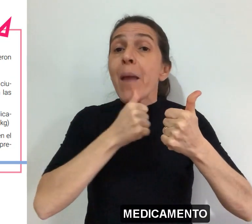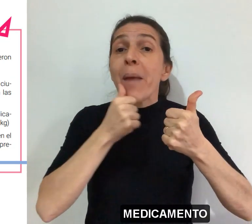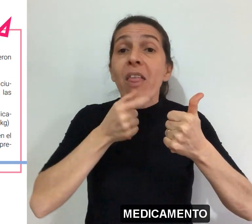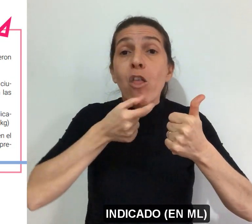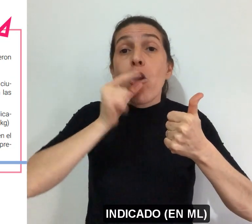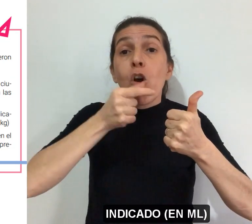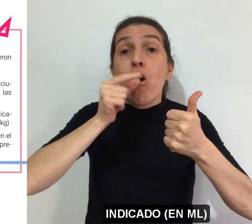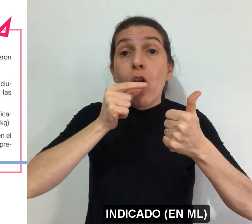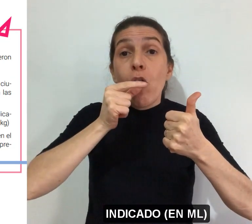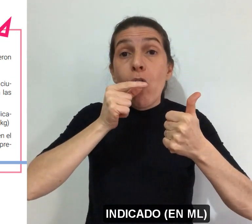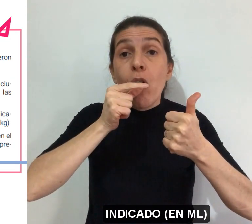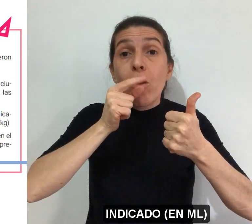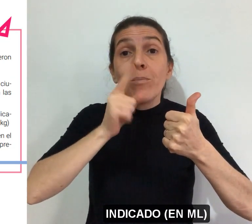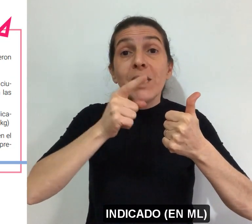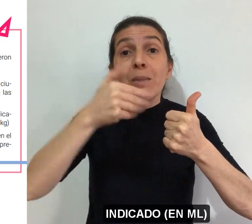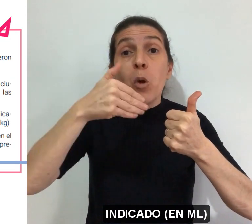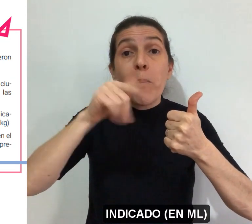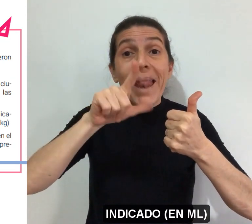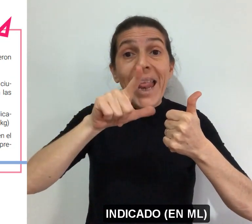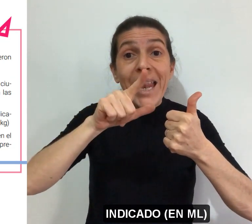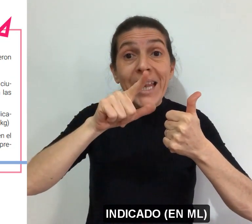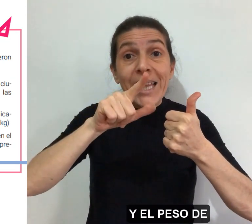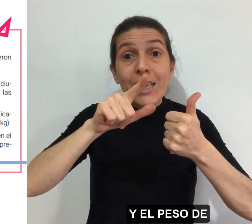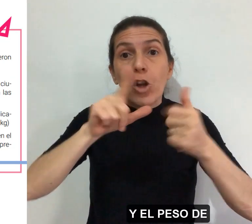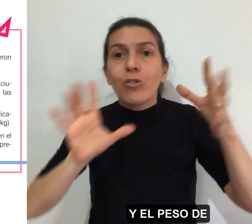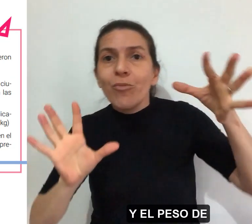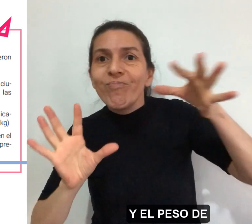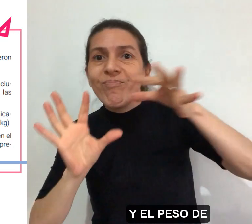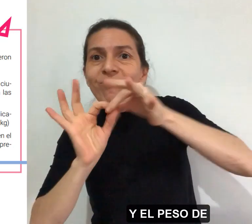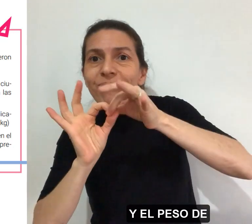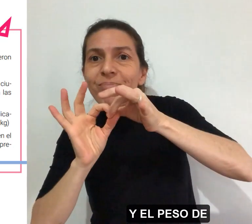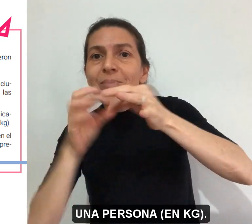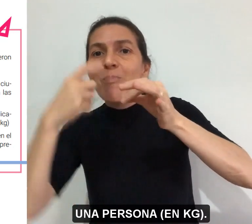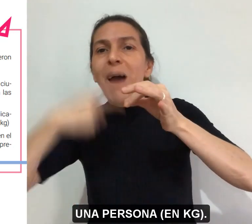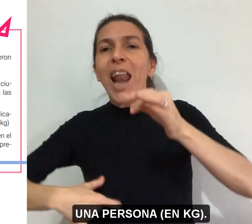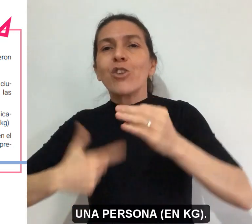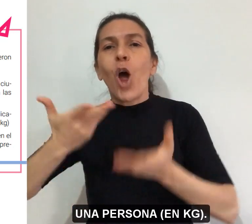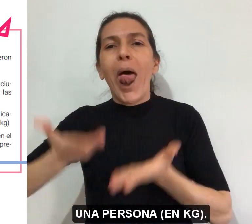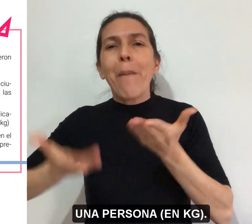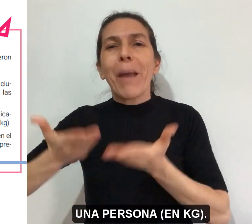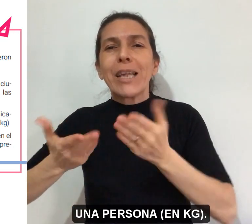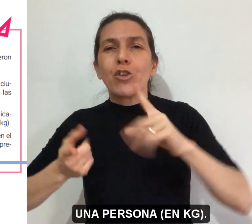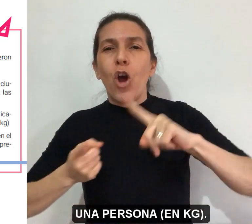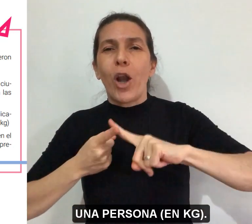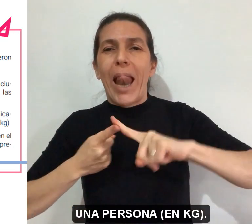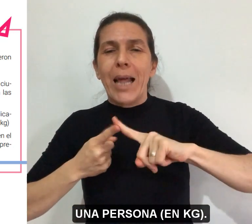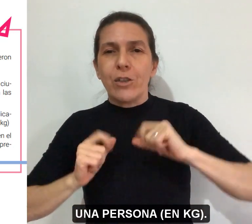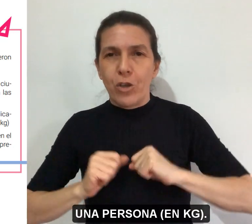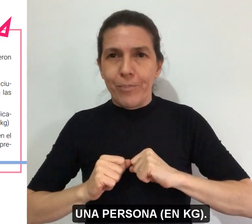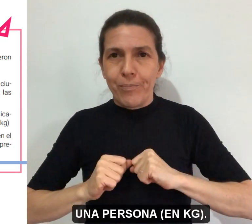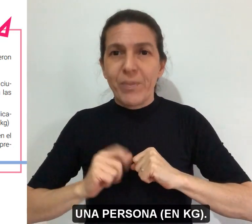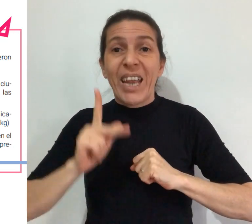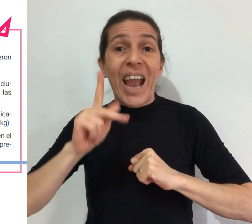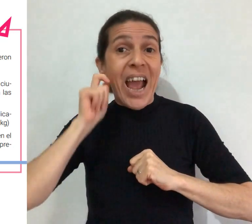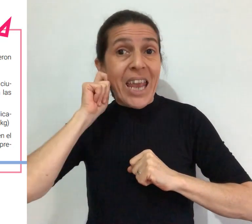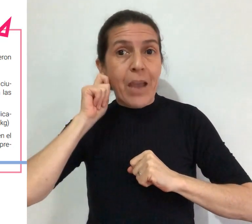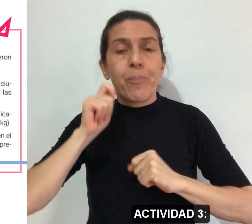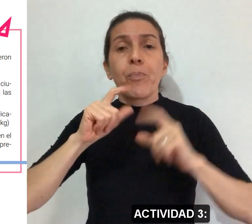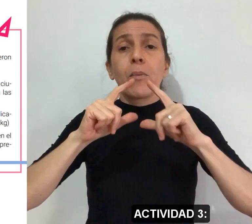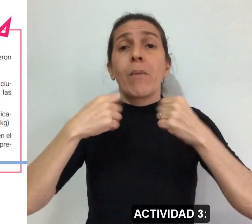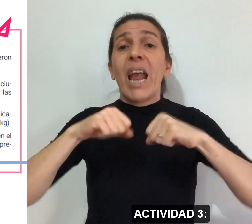medicamento indicado en mililitros y el peso de una persona en kilogramos